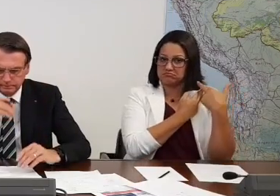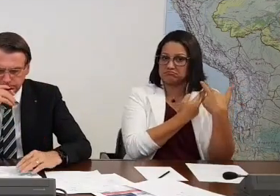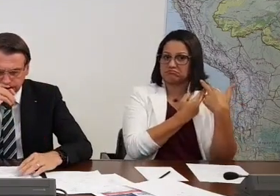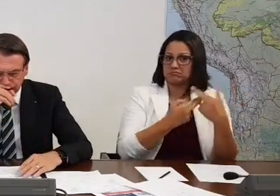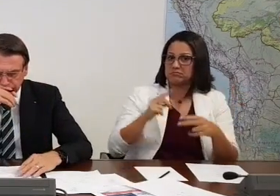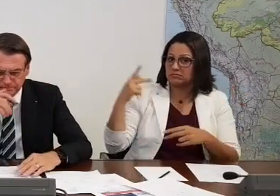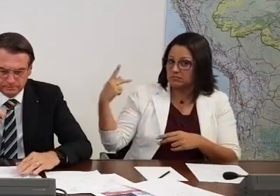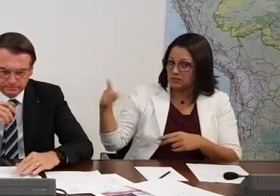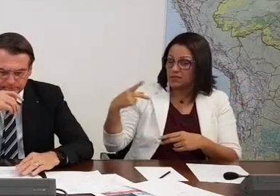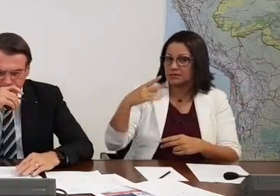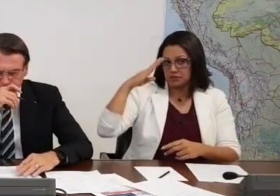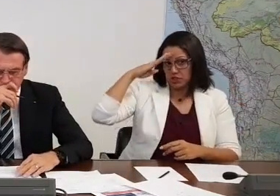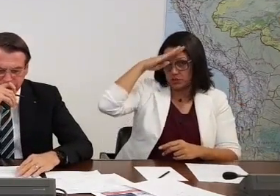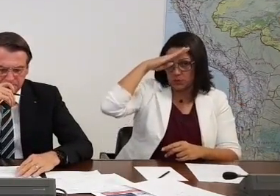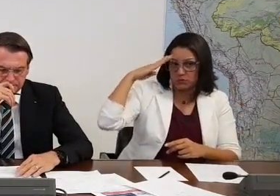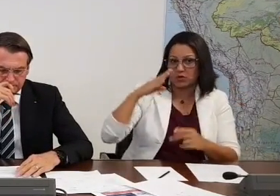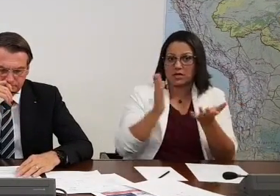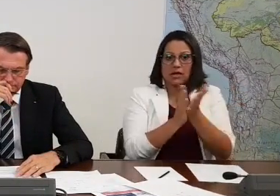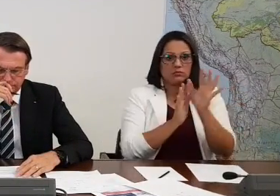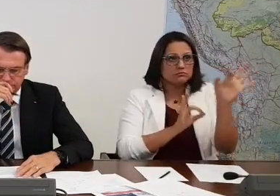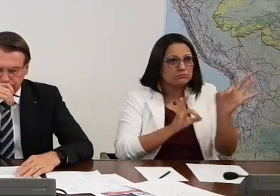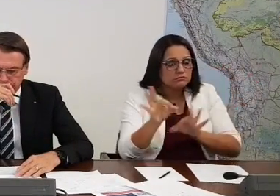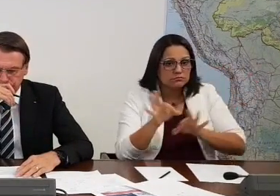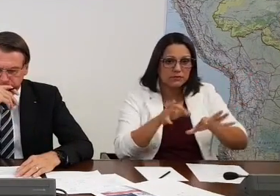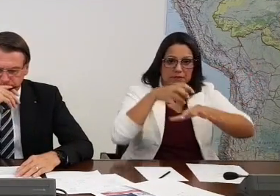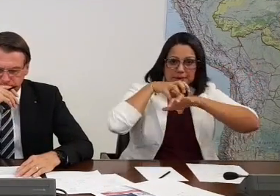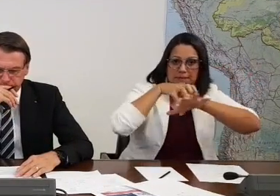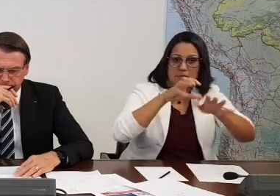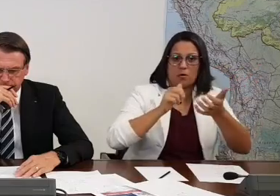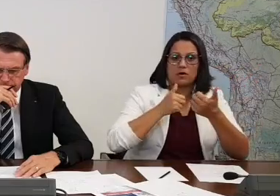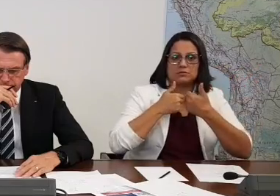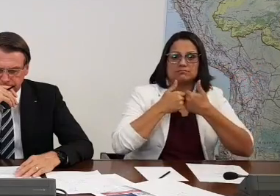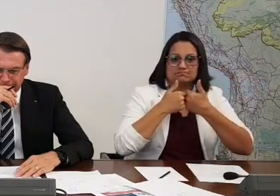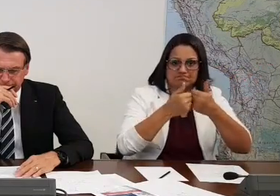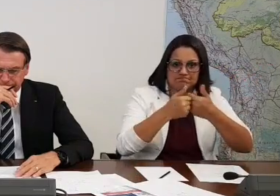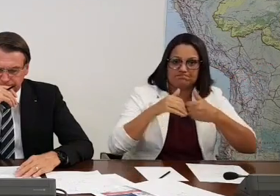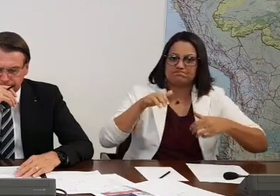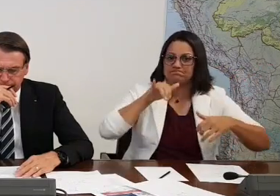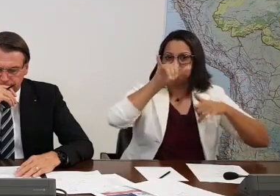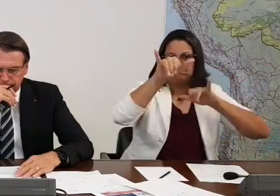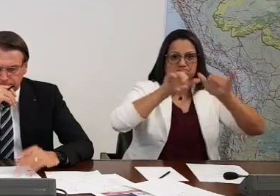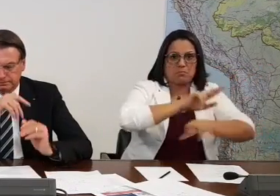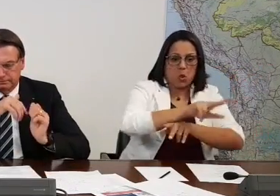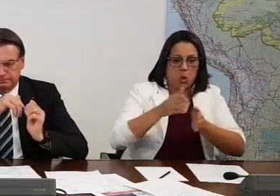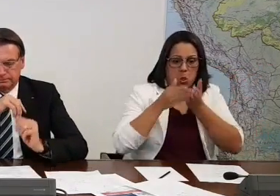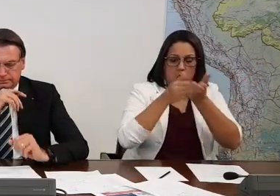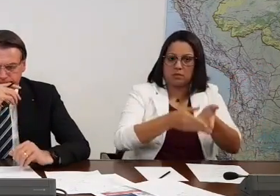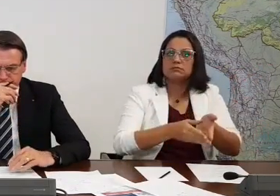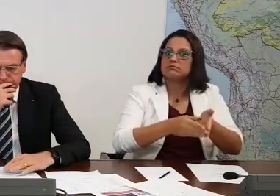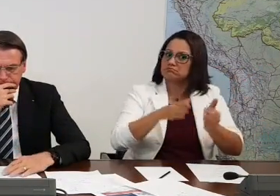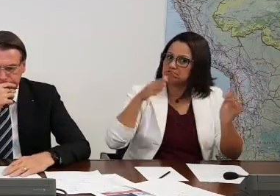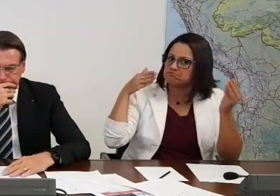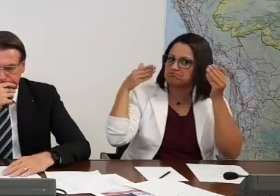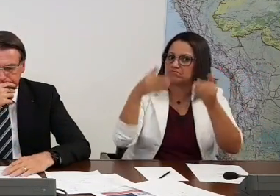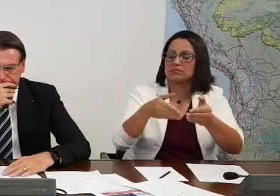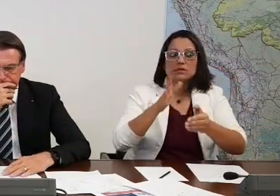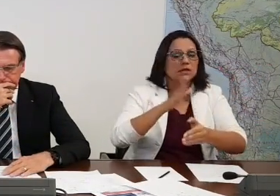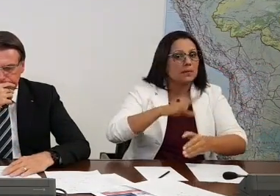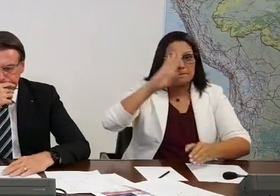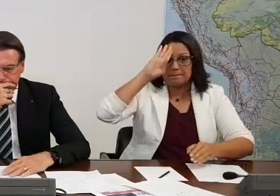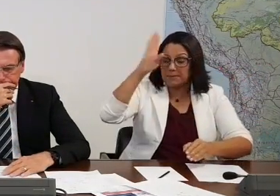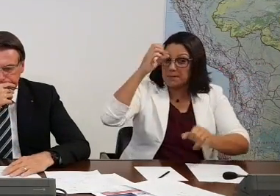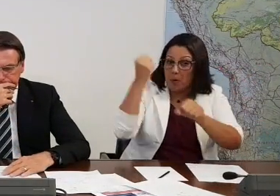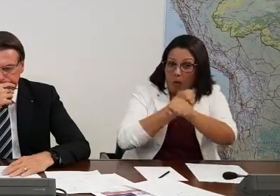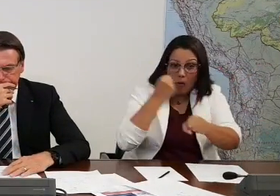infraestrutura, compromisso do governo Jair Bolsonaro com a Bahia, com o Nordeste brasileiro. Trata-se da maior obra de aviação